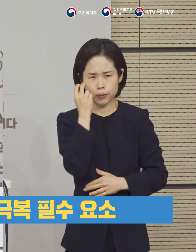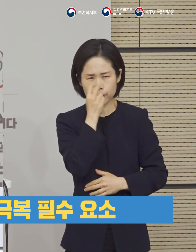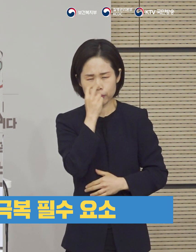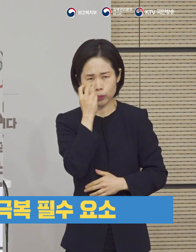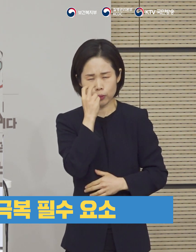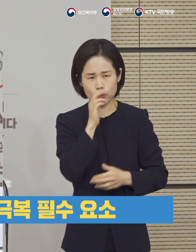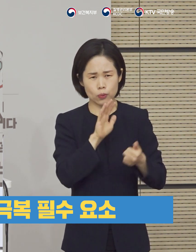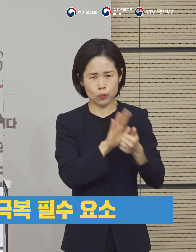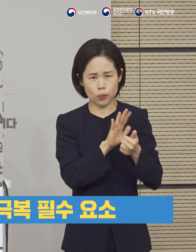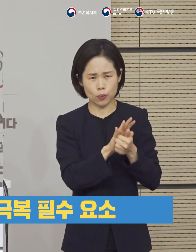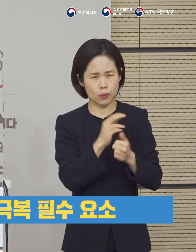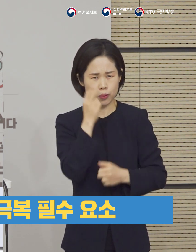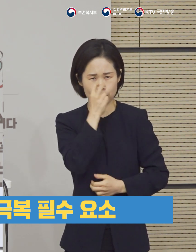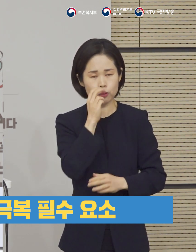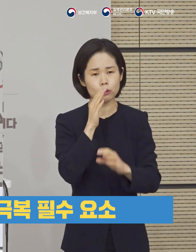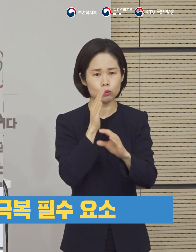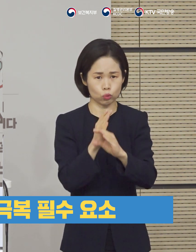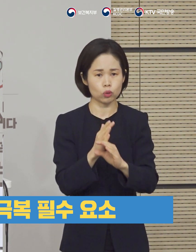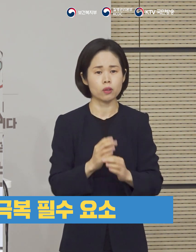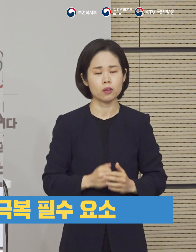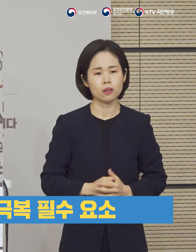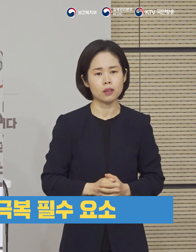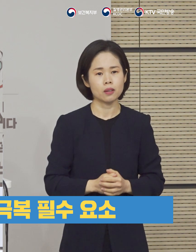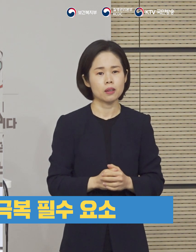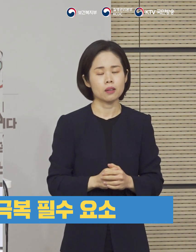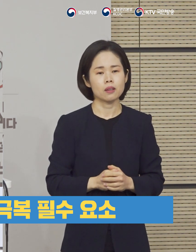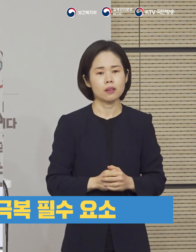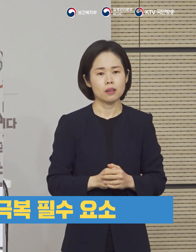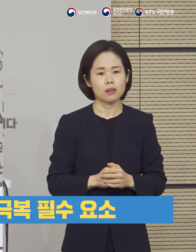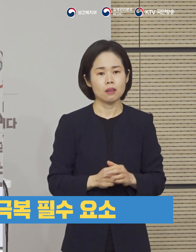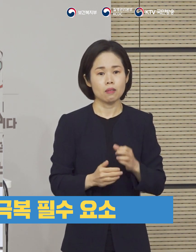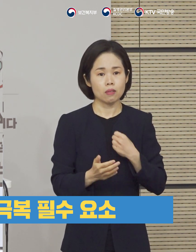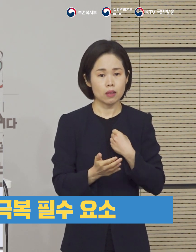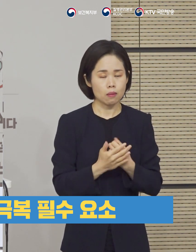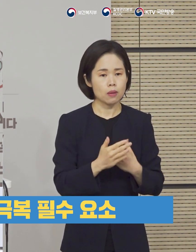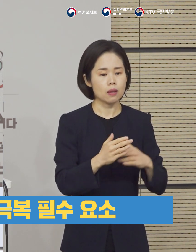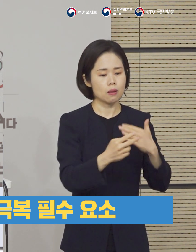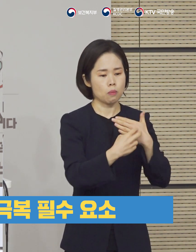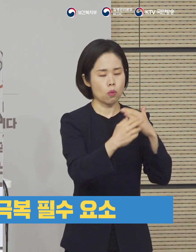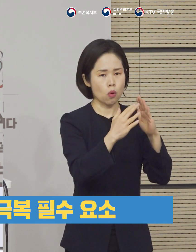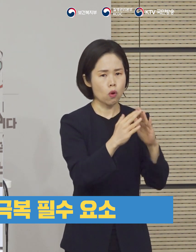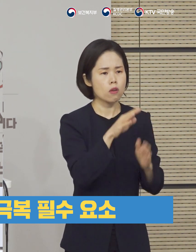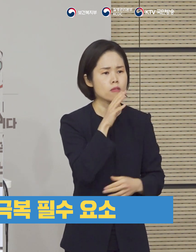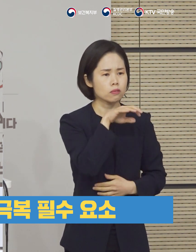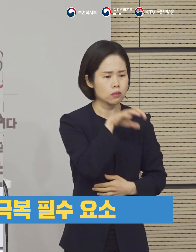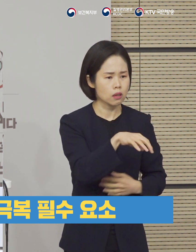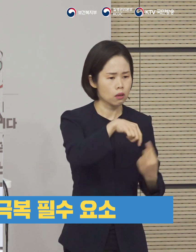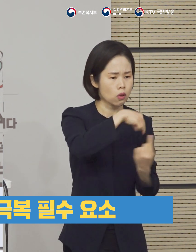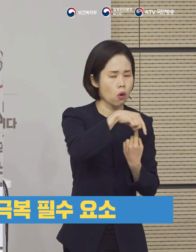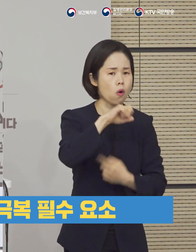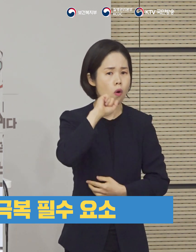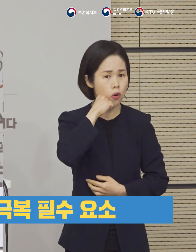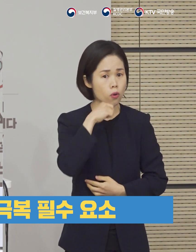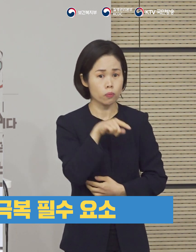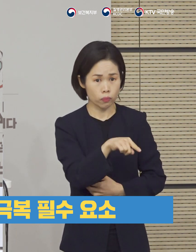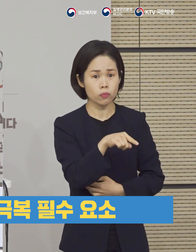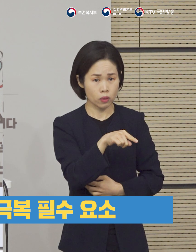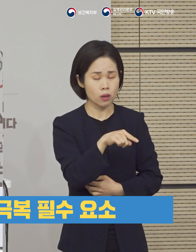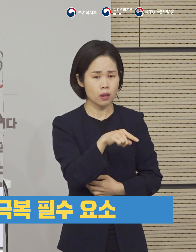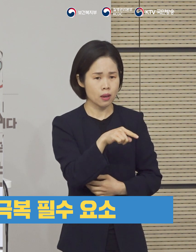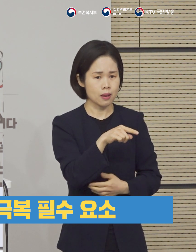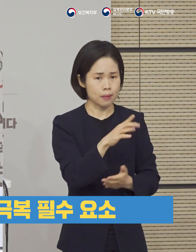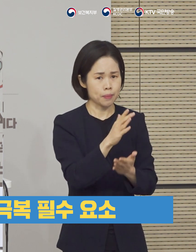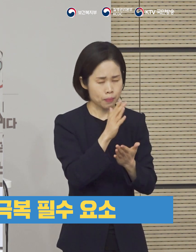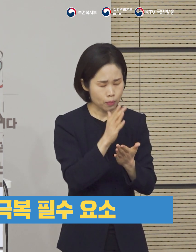열어두고 검토하고 있습니다. 최대한 이 부분에 있어서 현장의 경영상의 어려움이